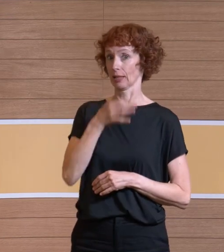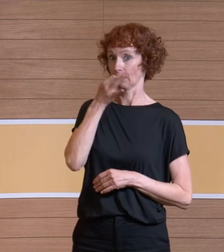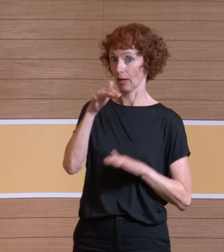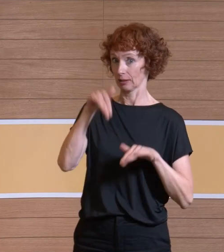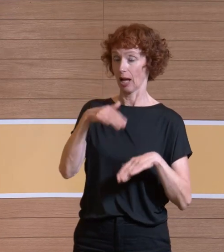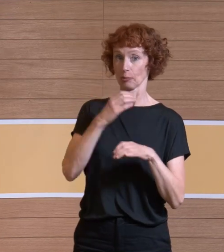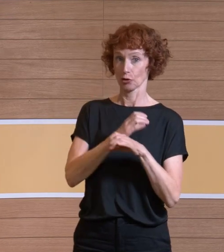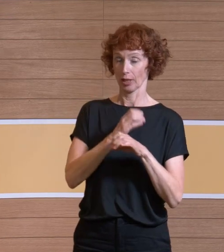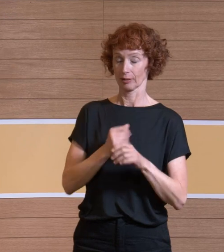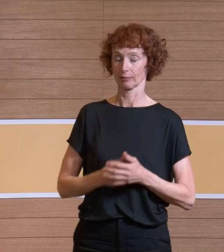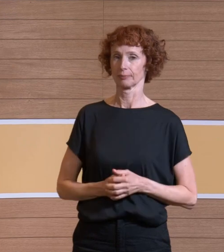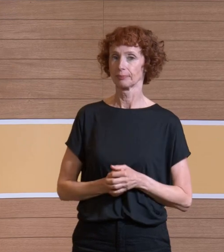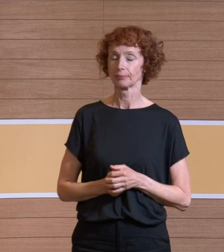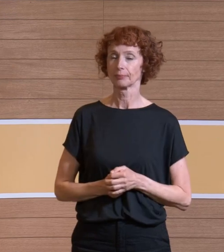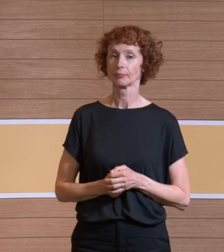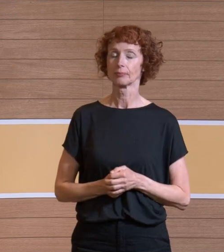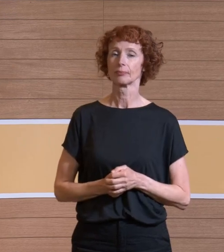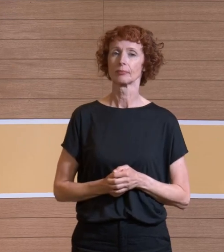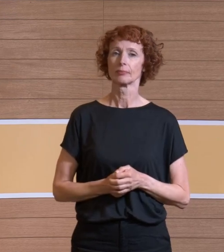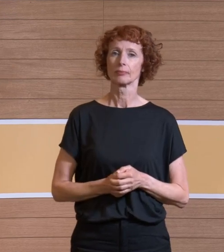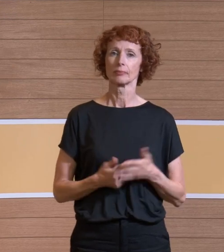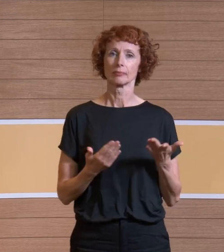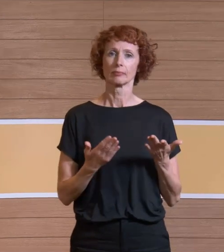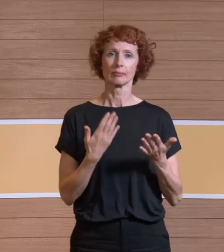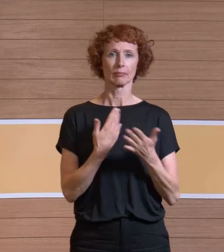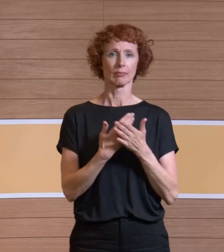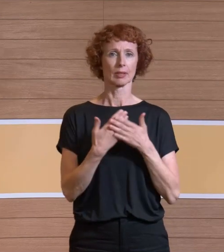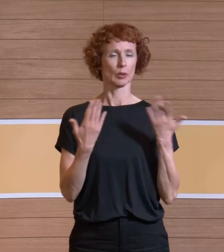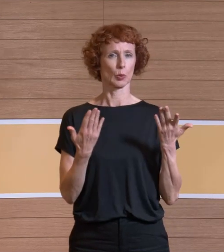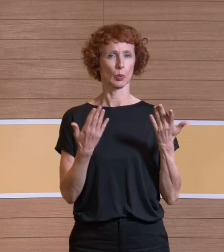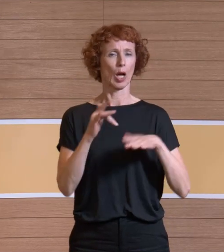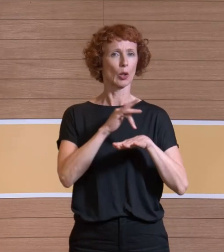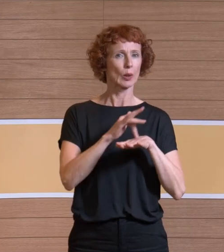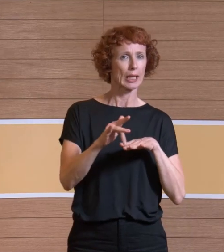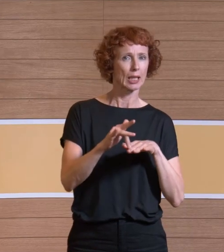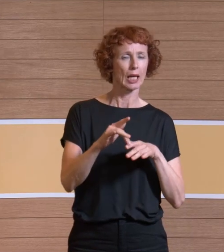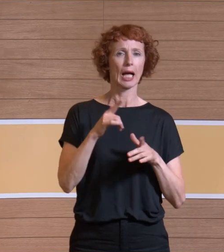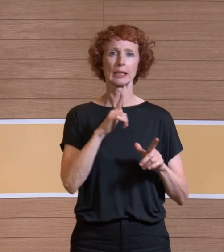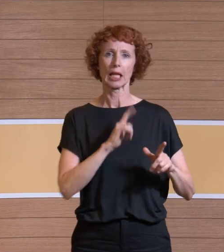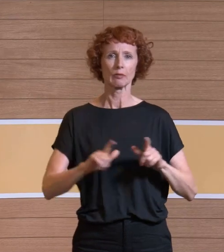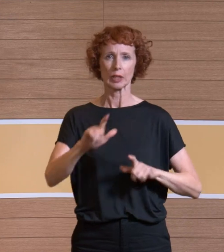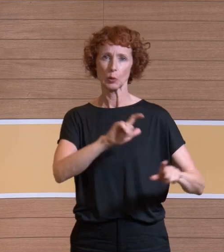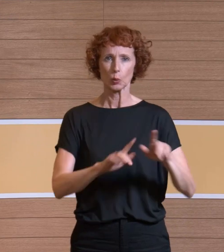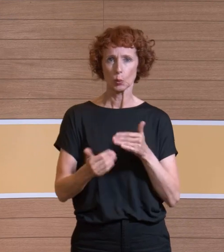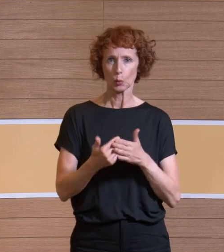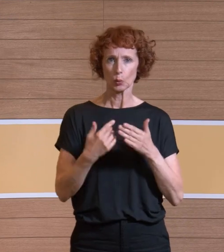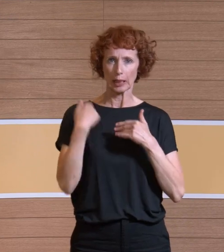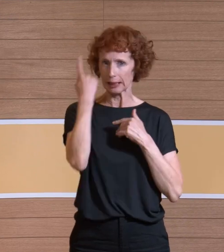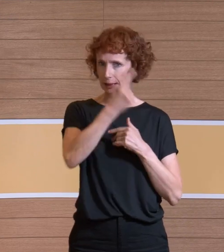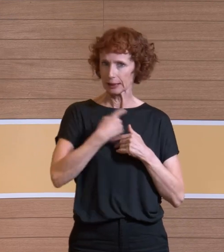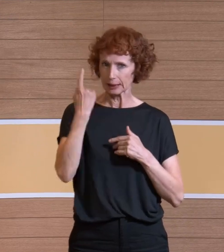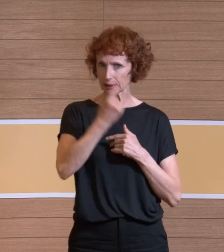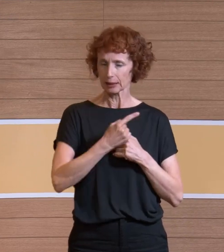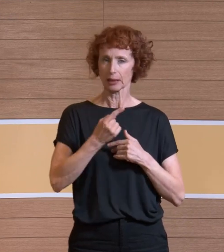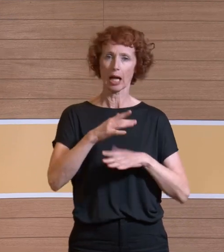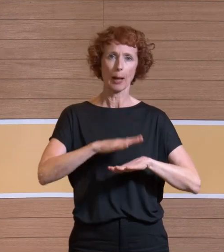im Chat. Und zwar, wurden die Dinge wie Hygiene und Desinfektion und Gewicht von der manuellen Absaugung